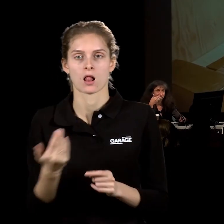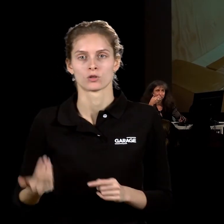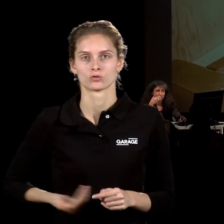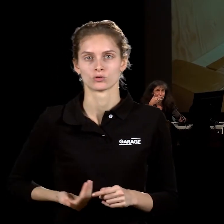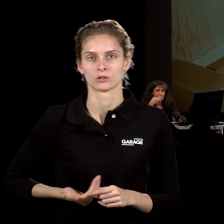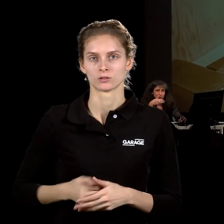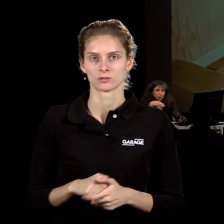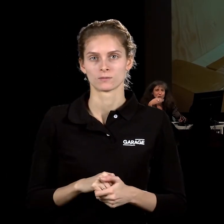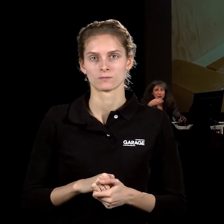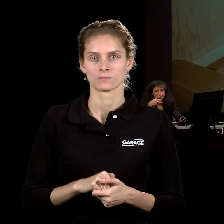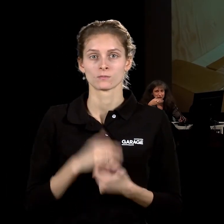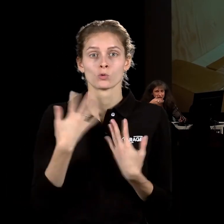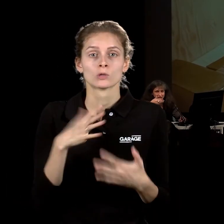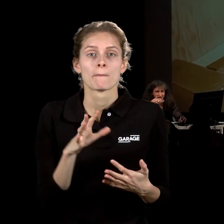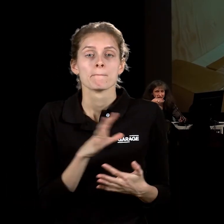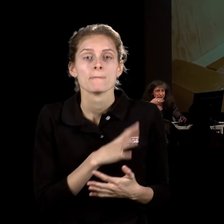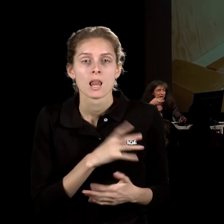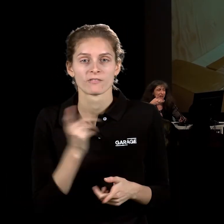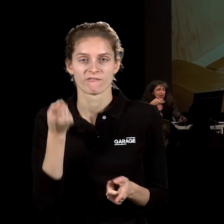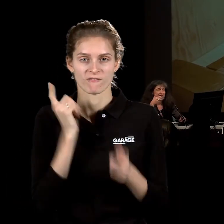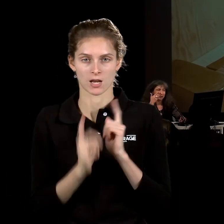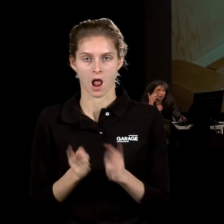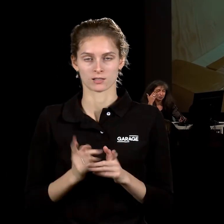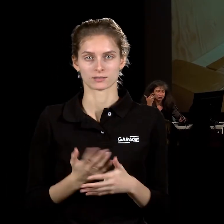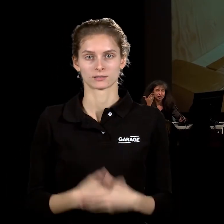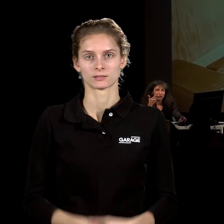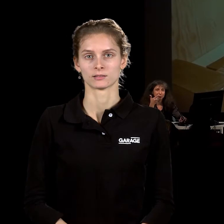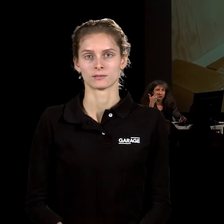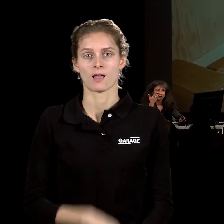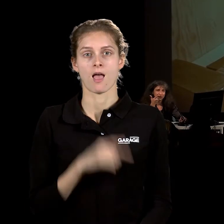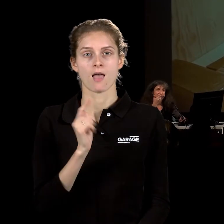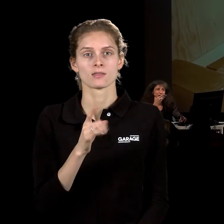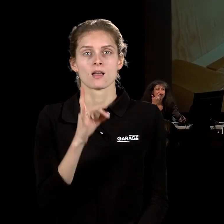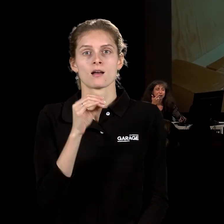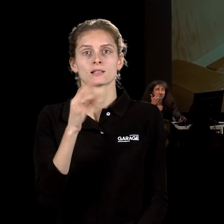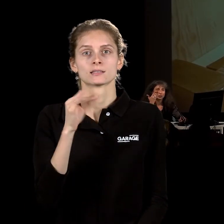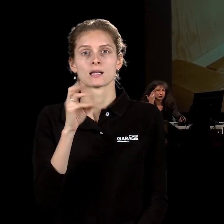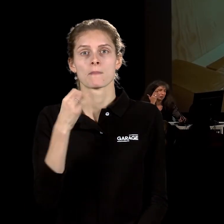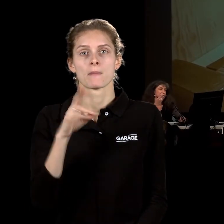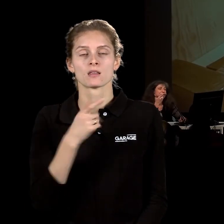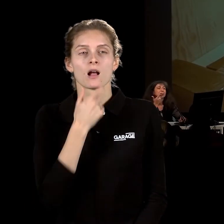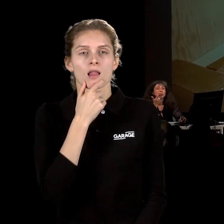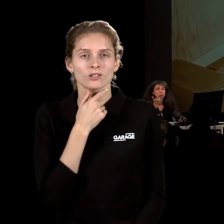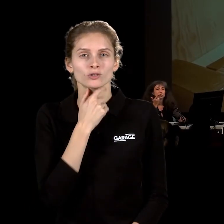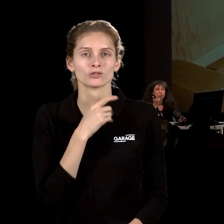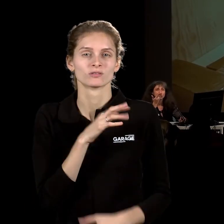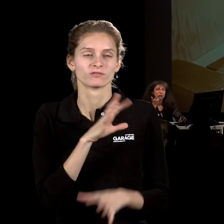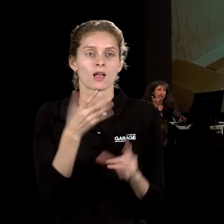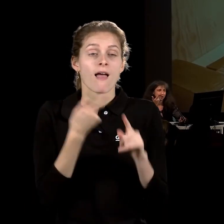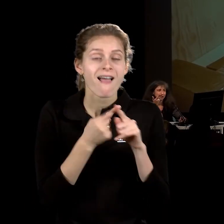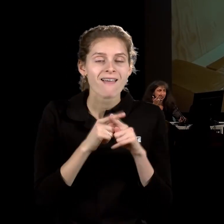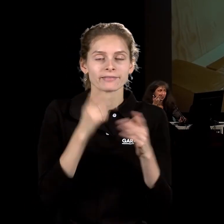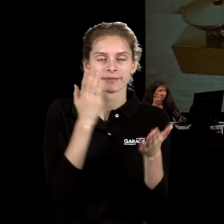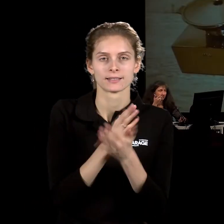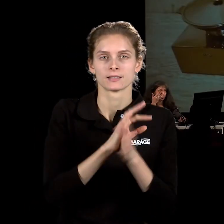стала произведением искусства, а уже побывала в реальности. А вот эти ready-made классические вещи, вот они, искусство, все